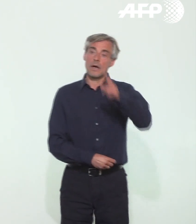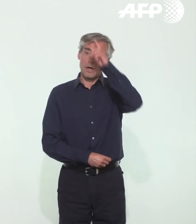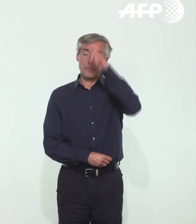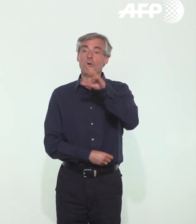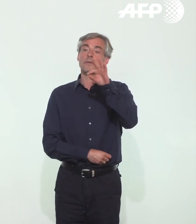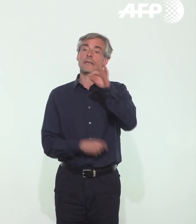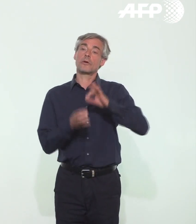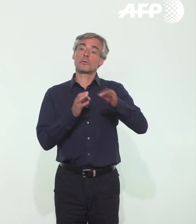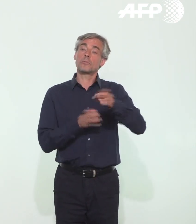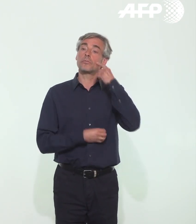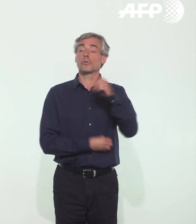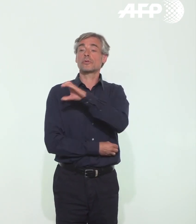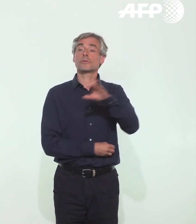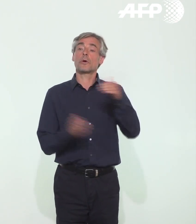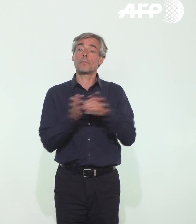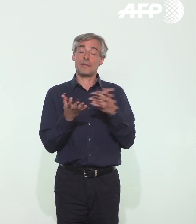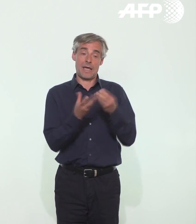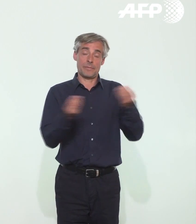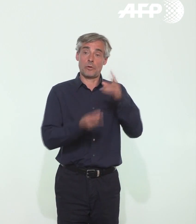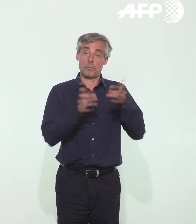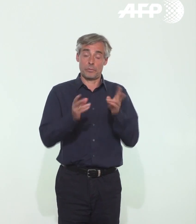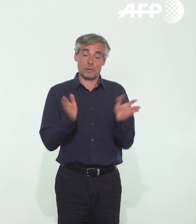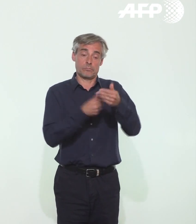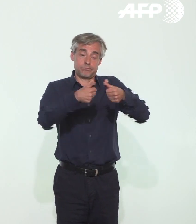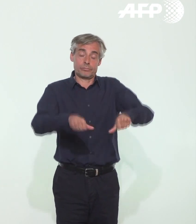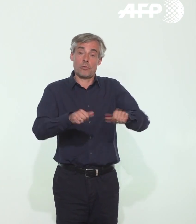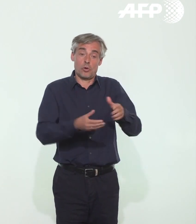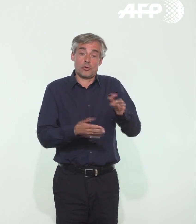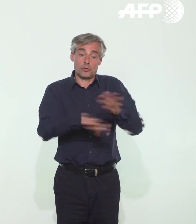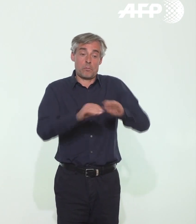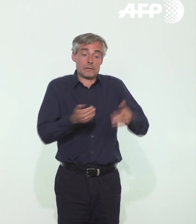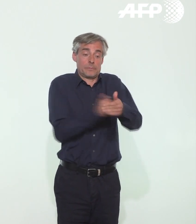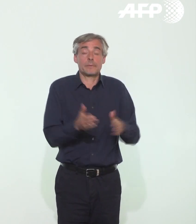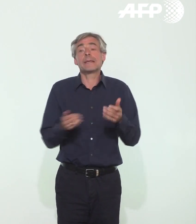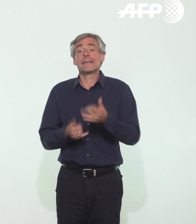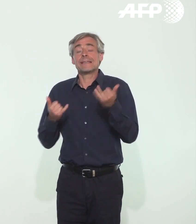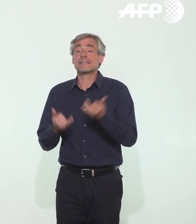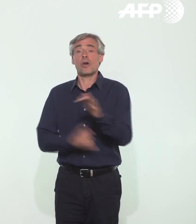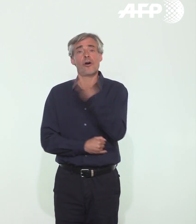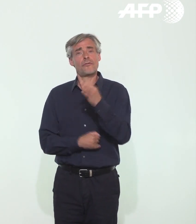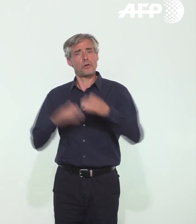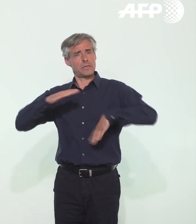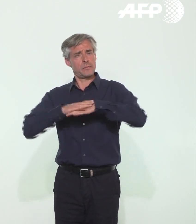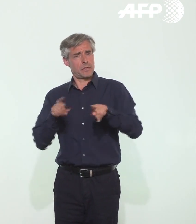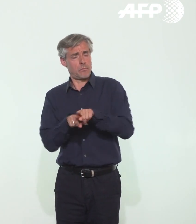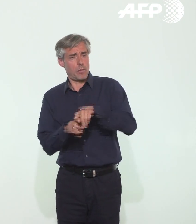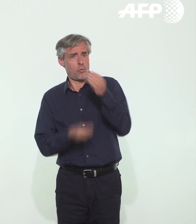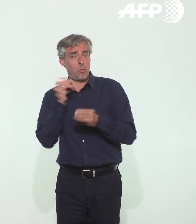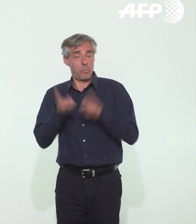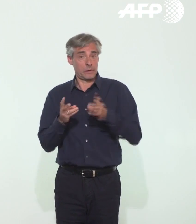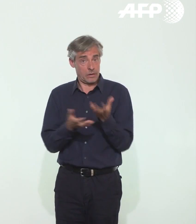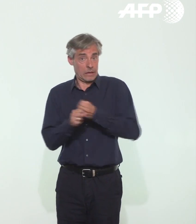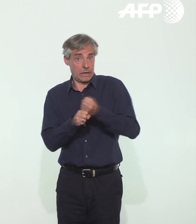durant 7 jours, des mesures de confinement peuvent être adoptées localement. Existe-t-il un seuil similaire propre pour la France ? Sinon, l'envisagez-vous